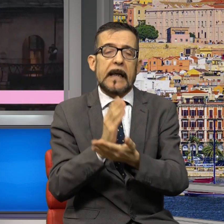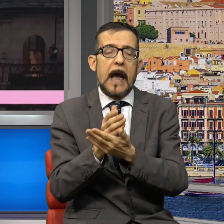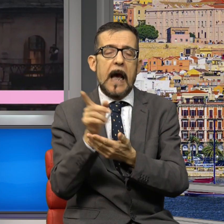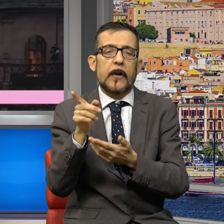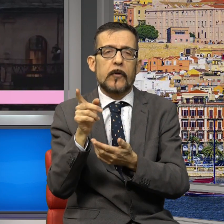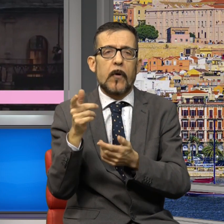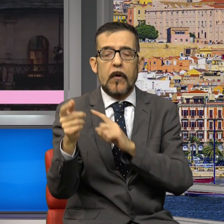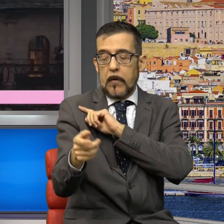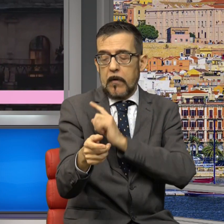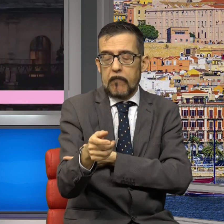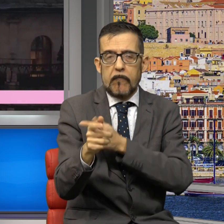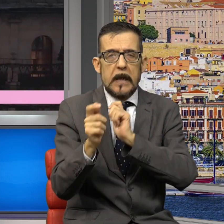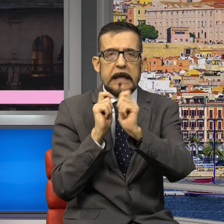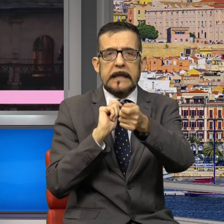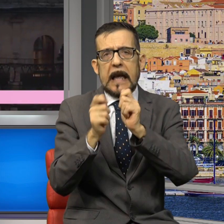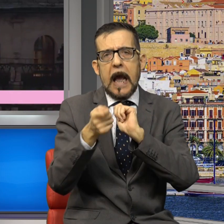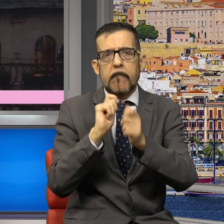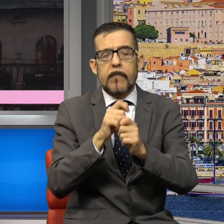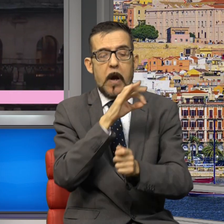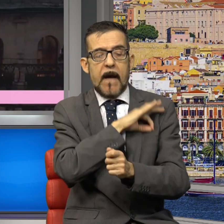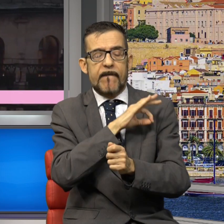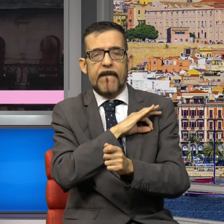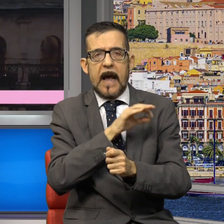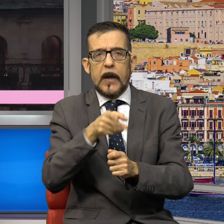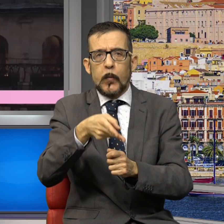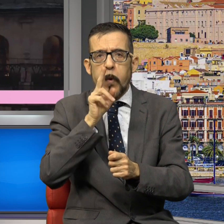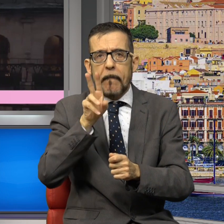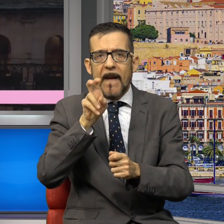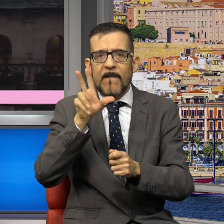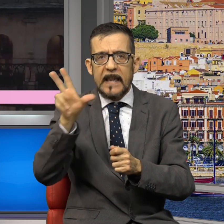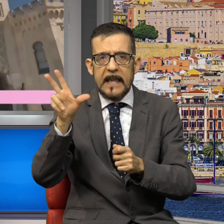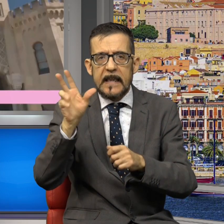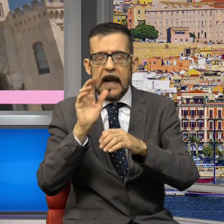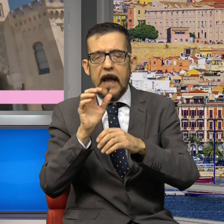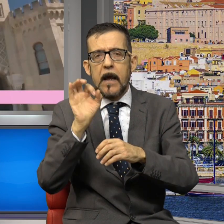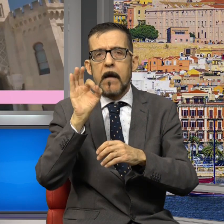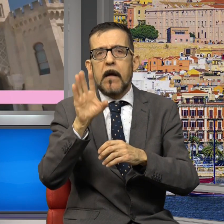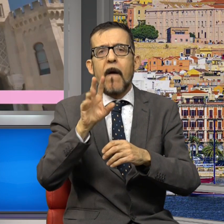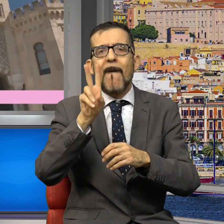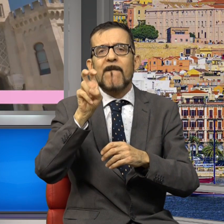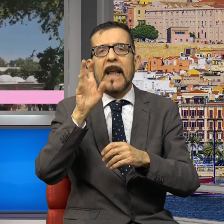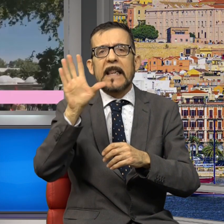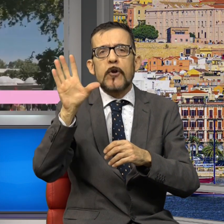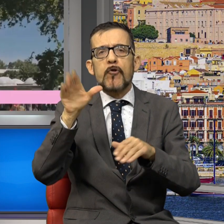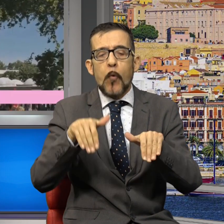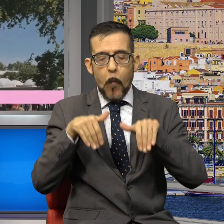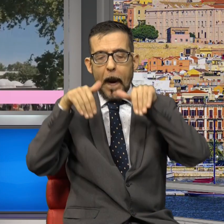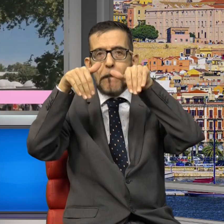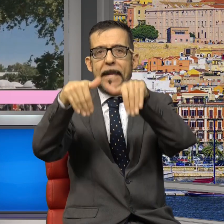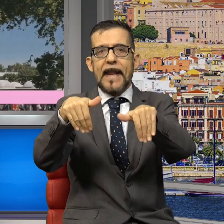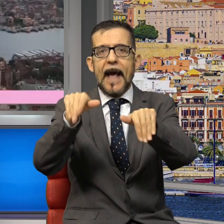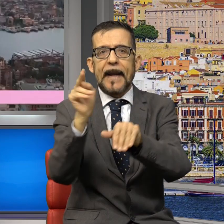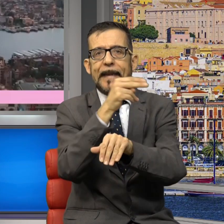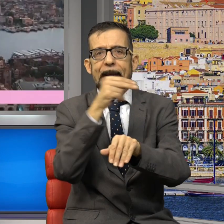forte di un interscambio commerciale con l'Italia che nel 2023 ha superato i 25 miliardi di euro, ma l'obiettivo è